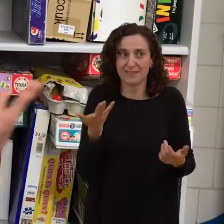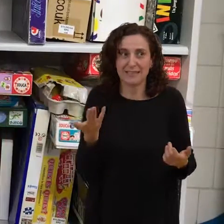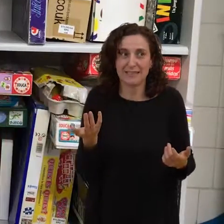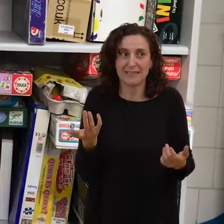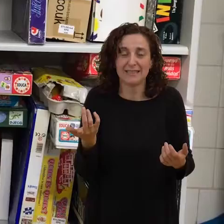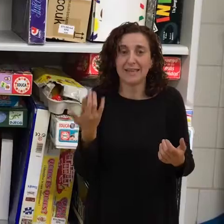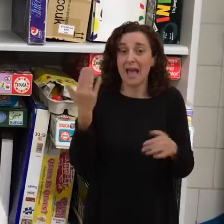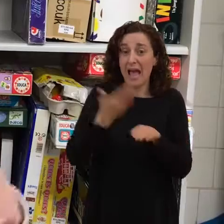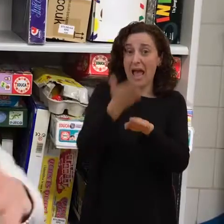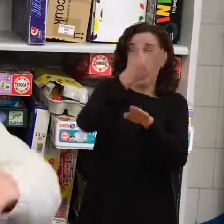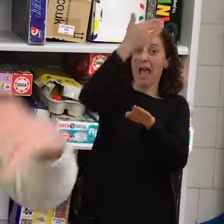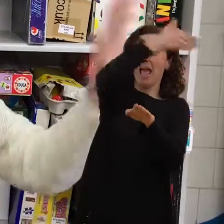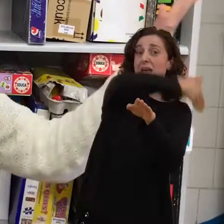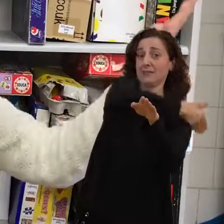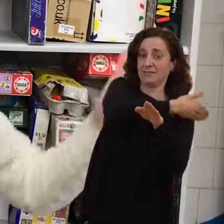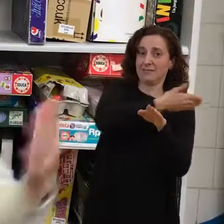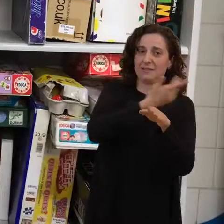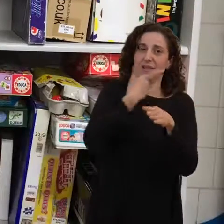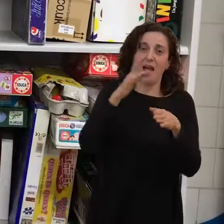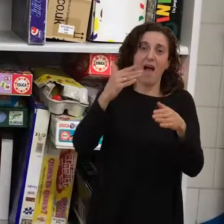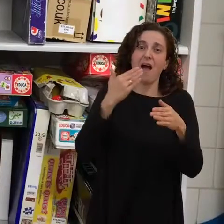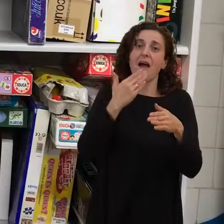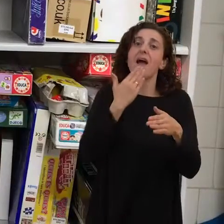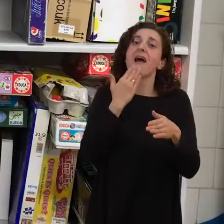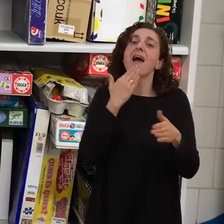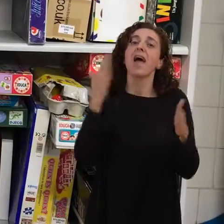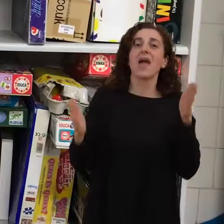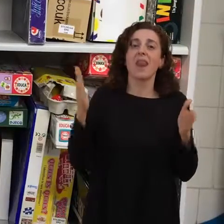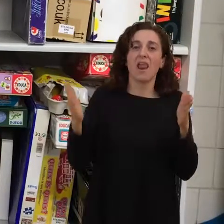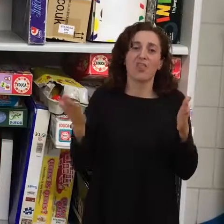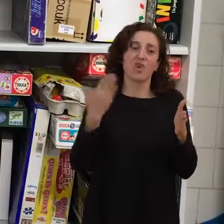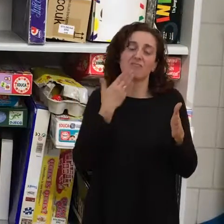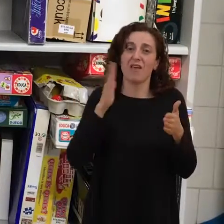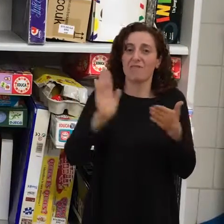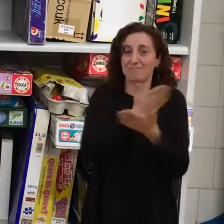anterior generación ya está fuera de rango de edad.